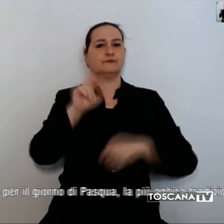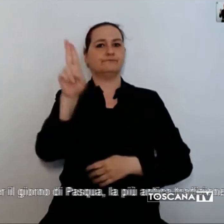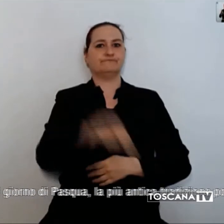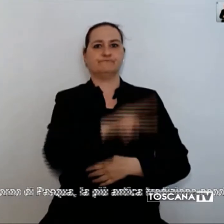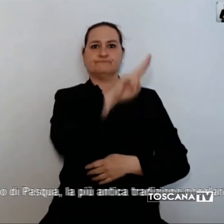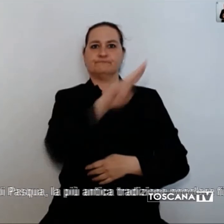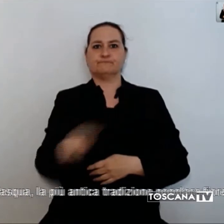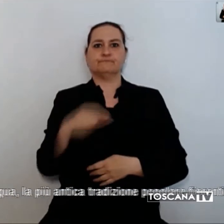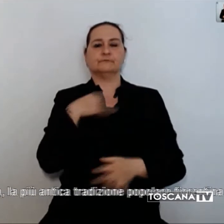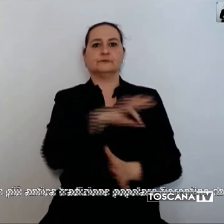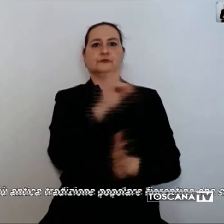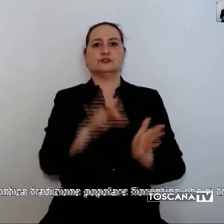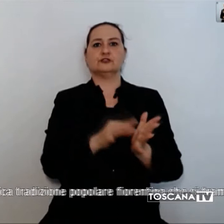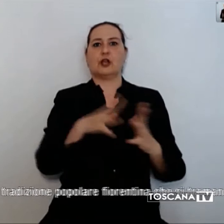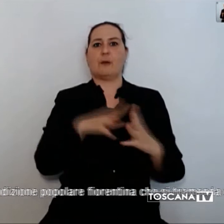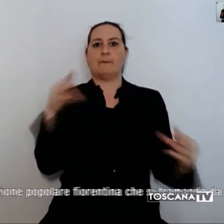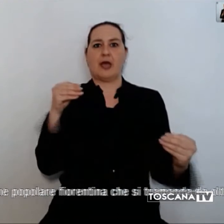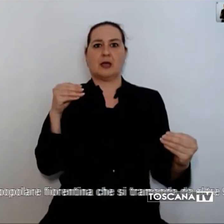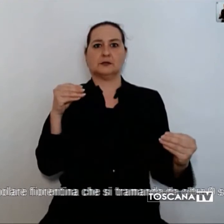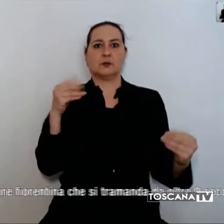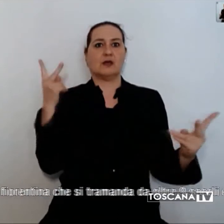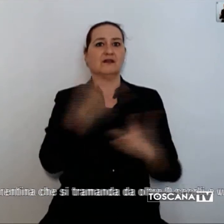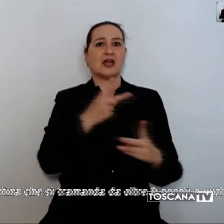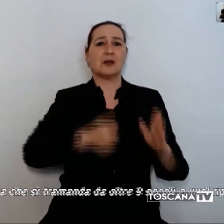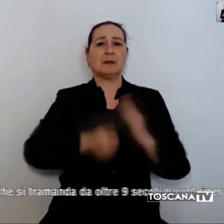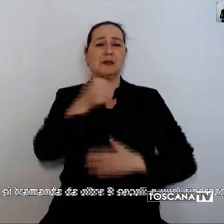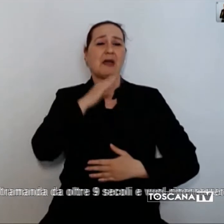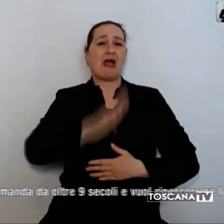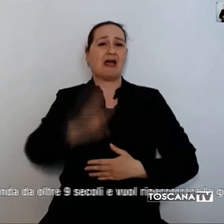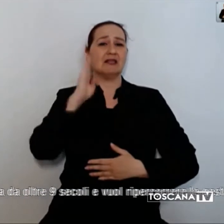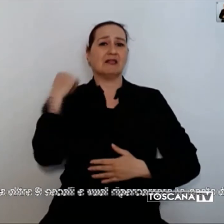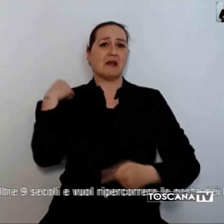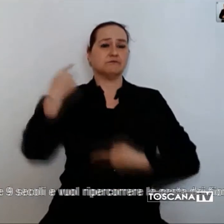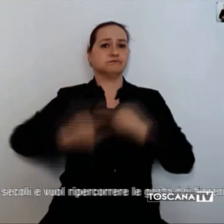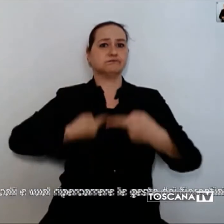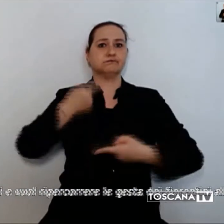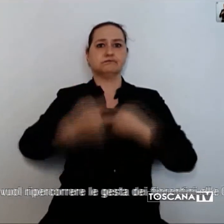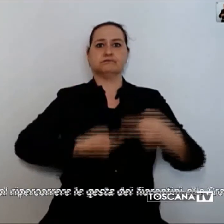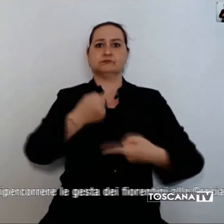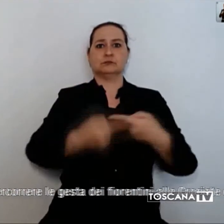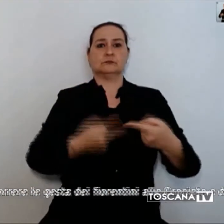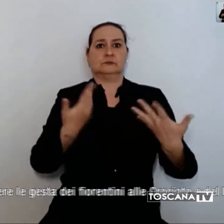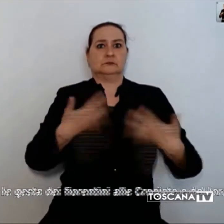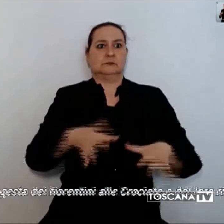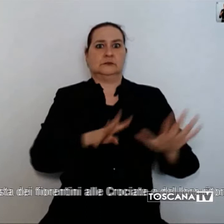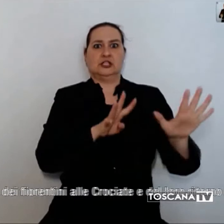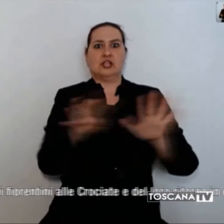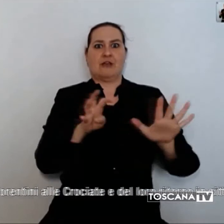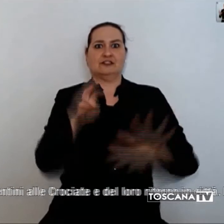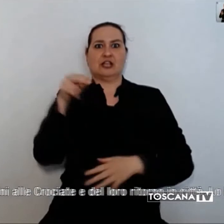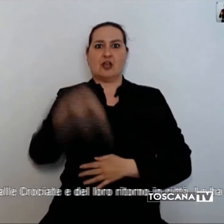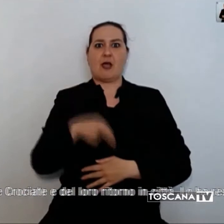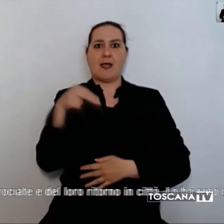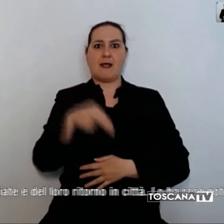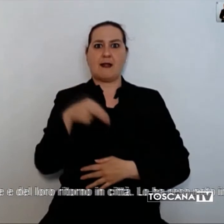E' la più antica tradizione popolare fiorentina che si tramanda da oltre nove secoli e vuole ripercorrere